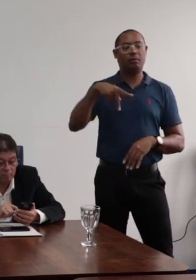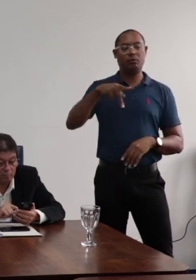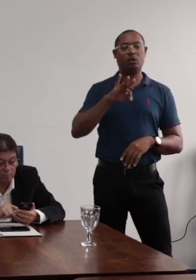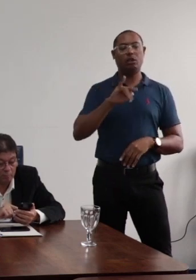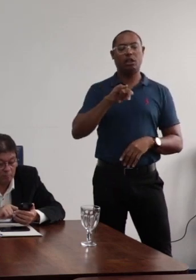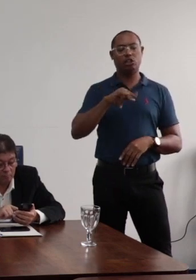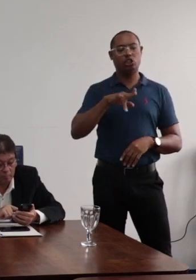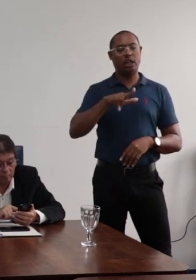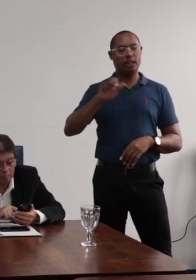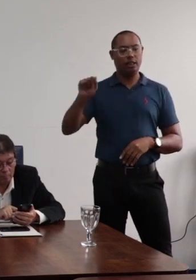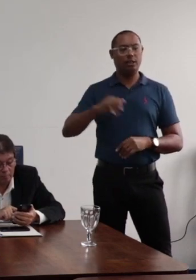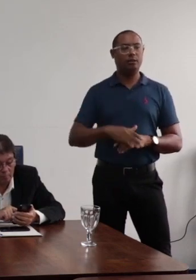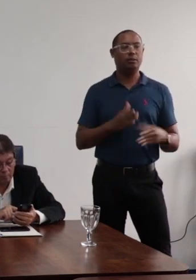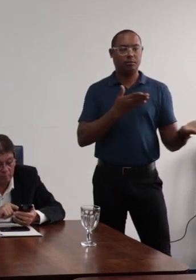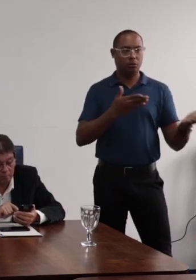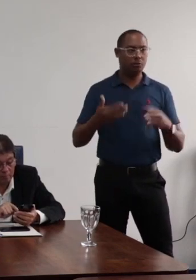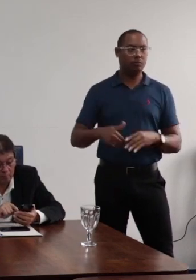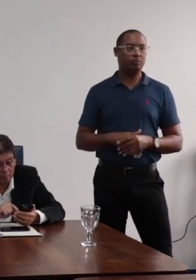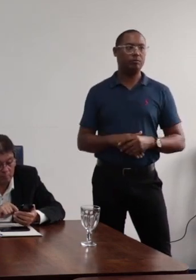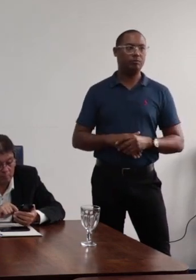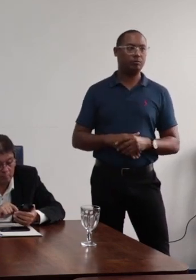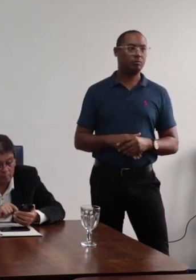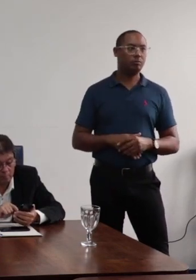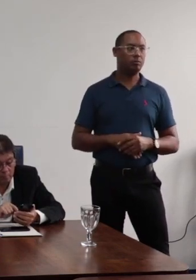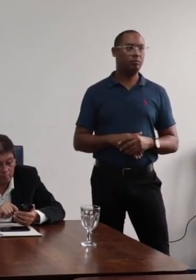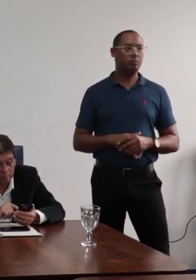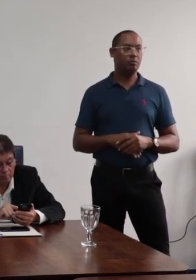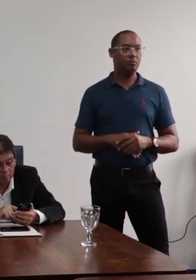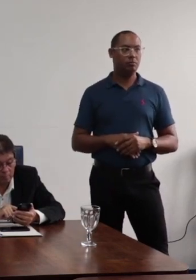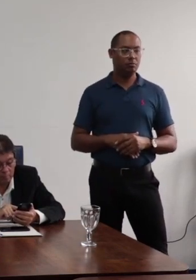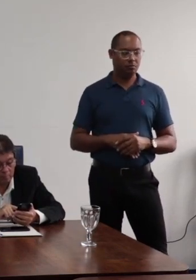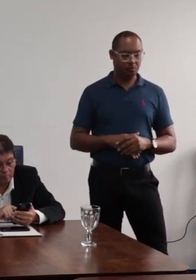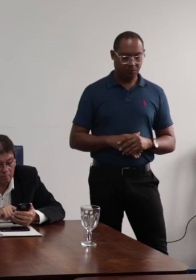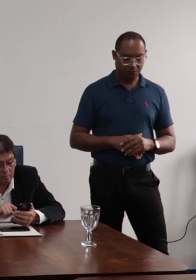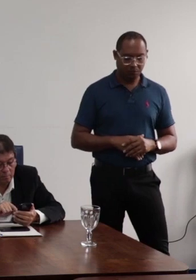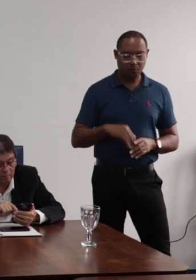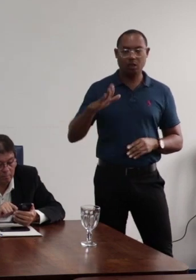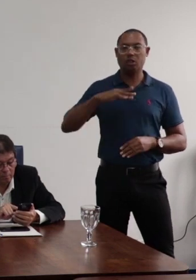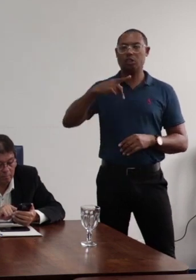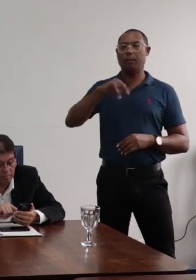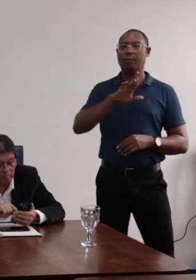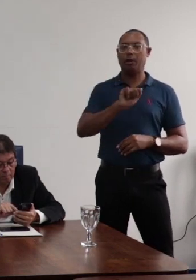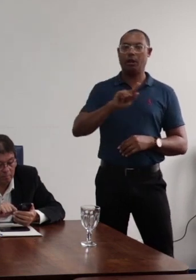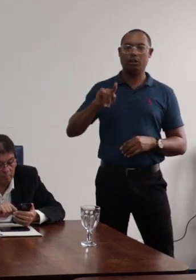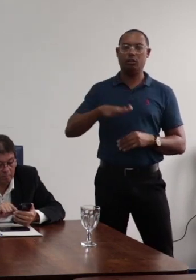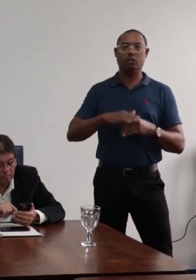Tatiana Veloso, que solicitou a inscrição, nossa providora de extensão.